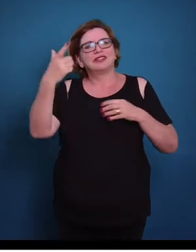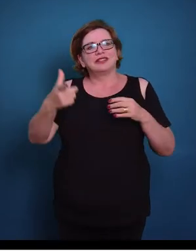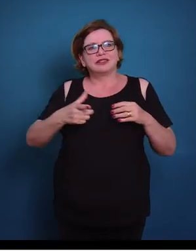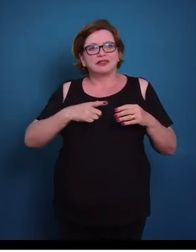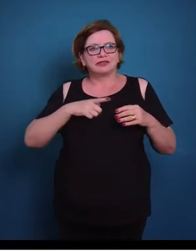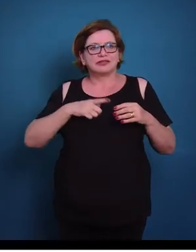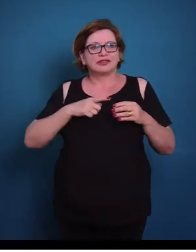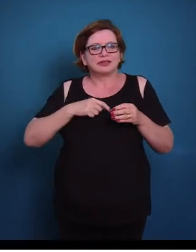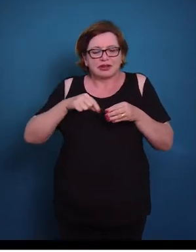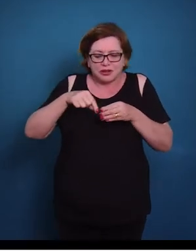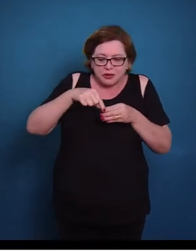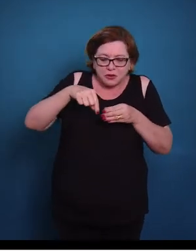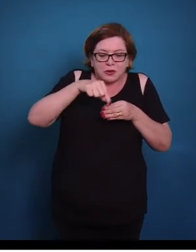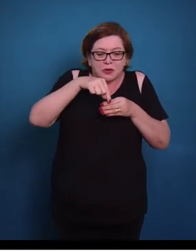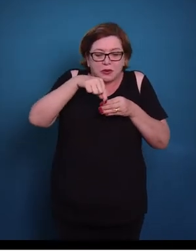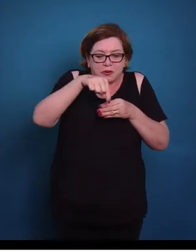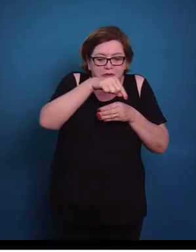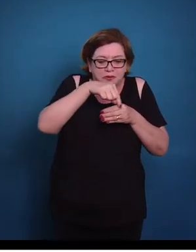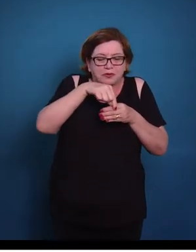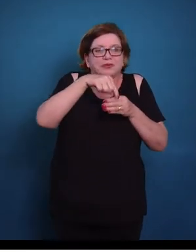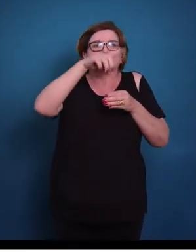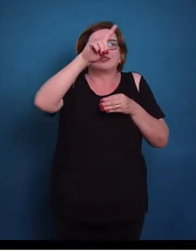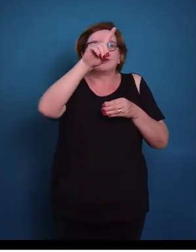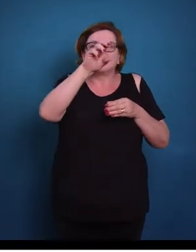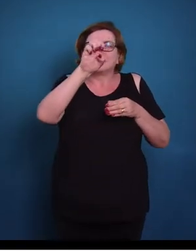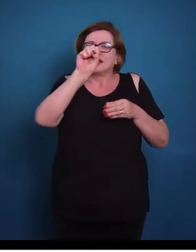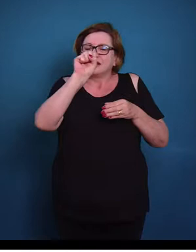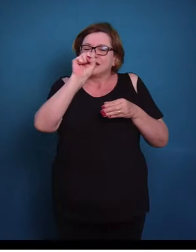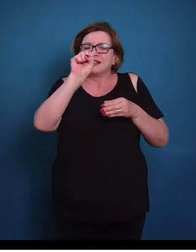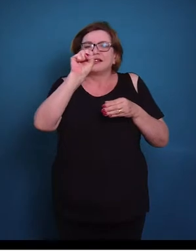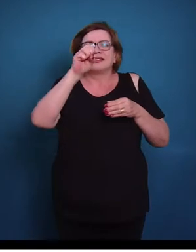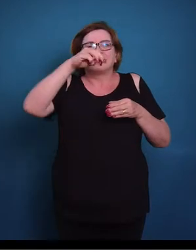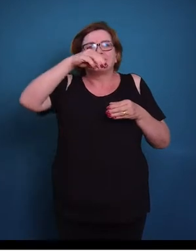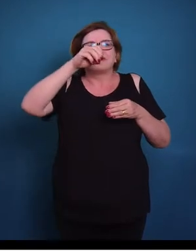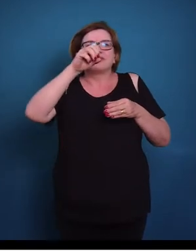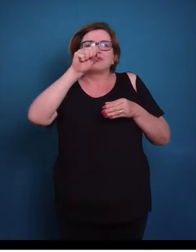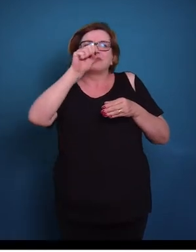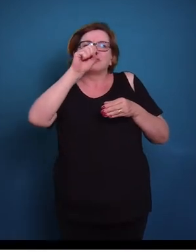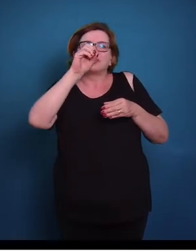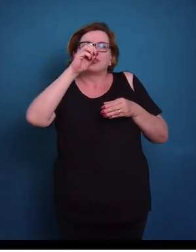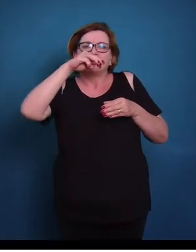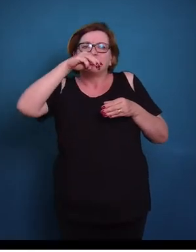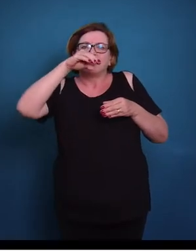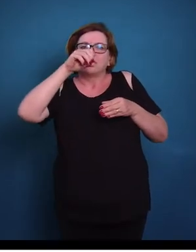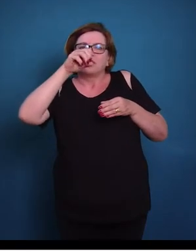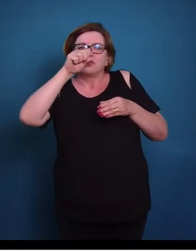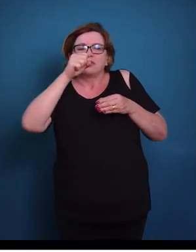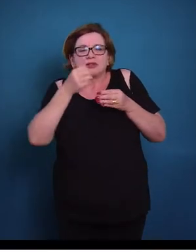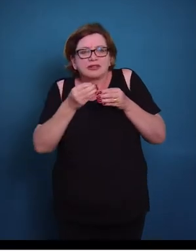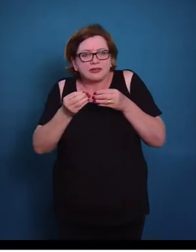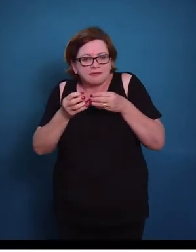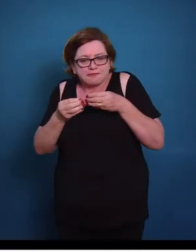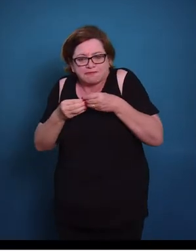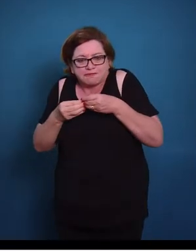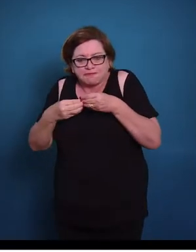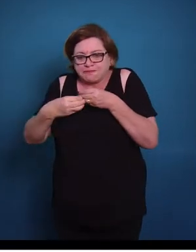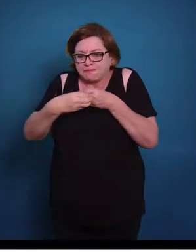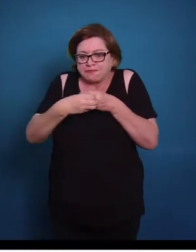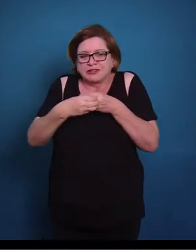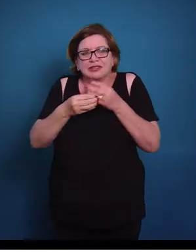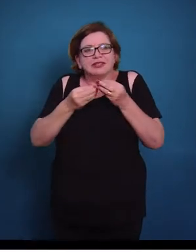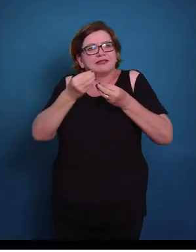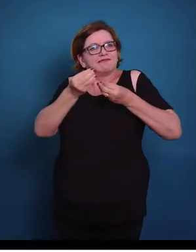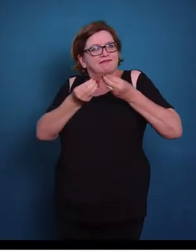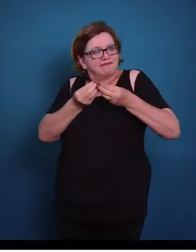que são essas estruturas circulares, e nesses desmossomos nós temos filamentos intermediários, que eles vão se ancorar nesses desmossomos.